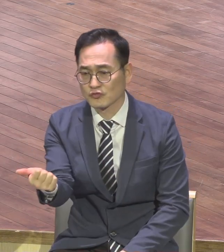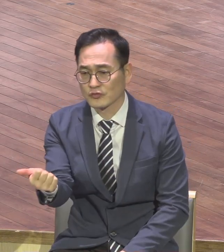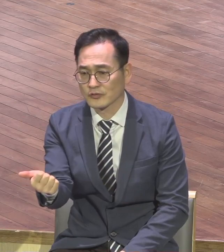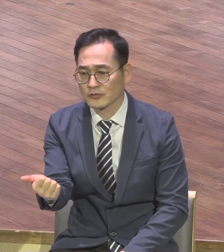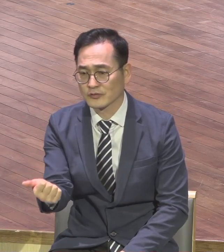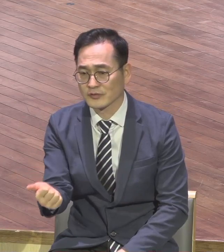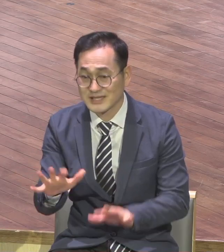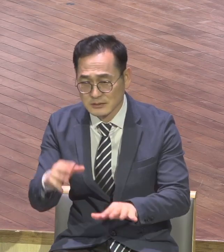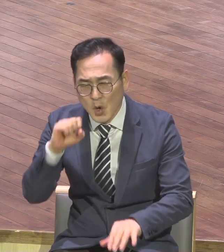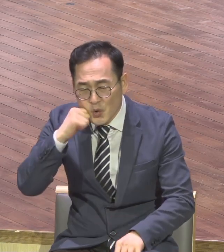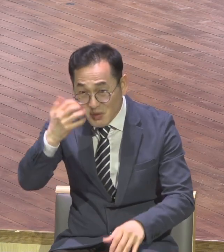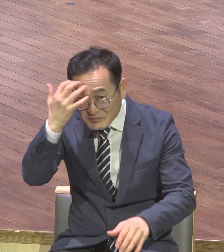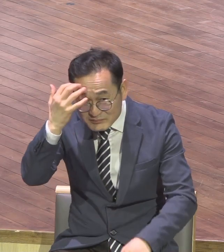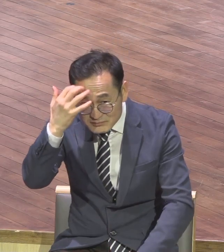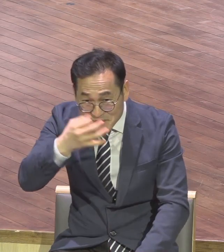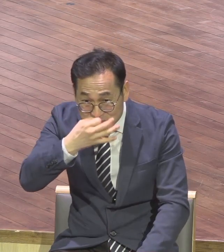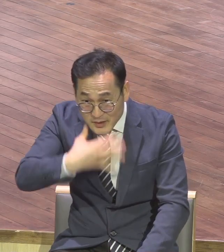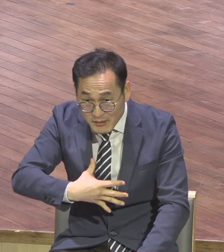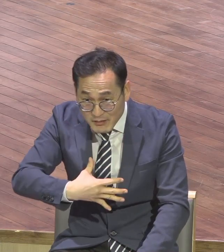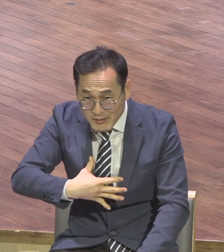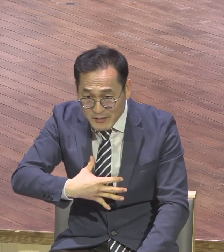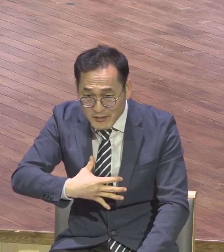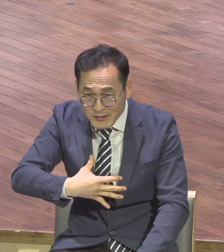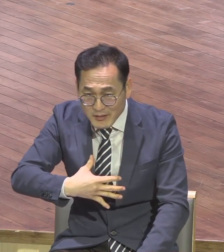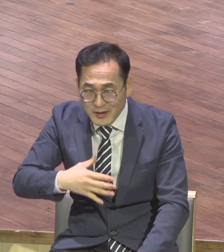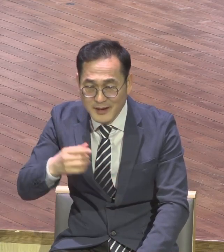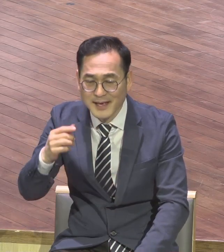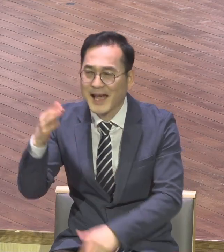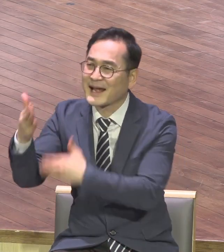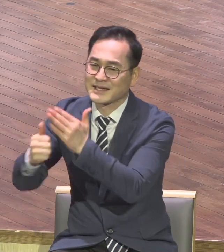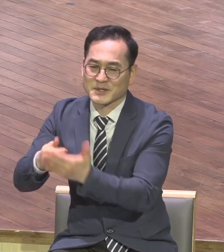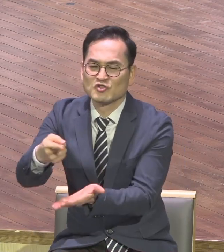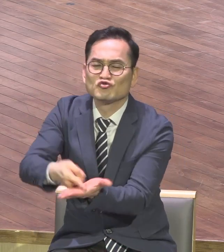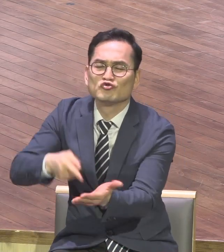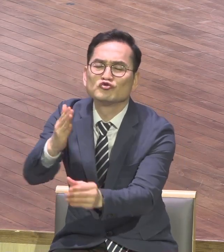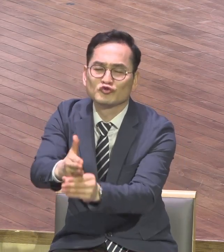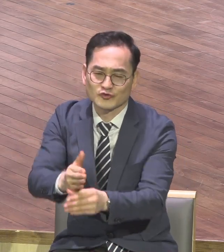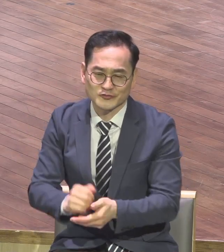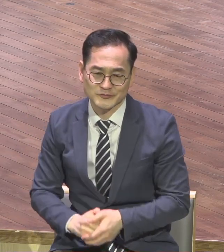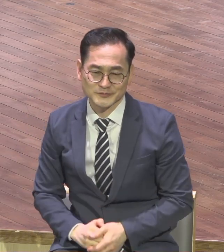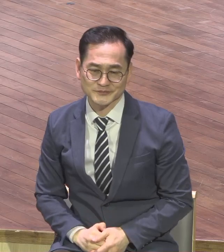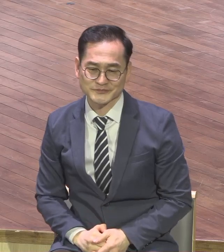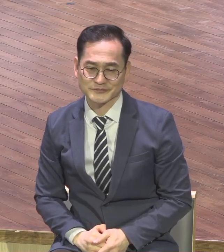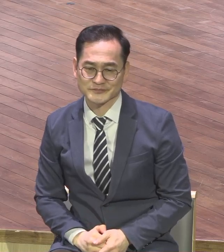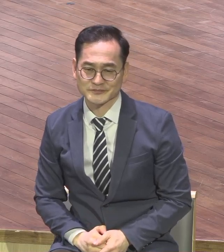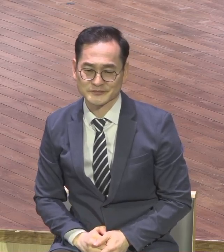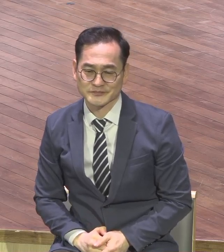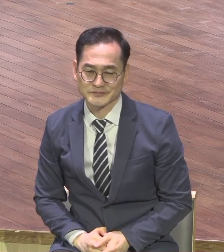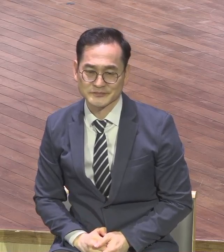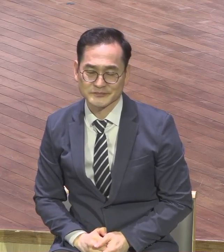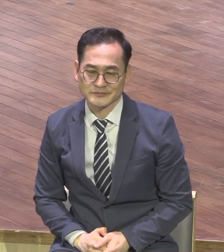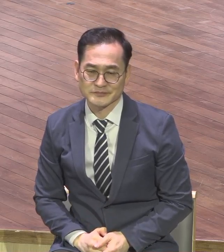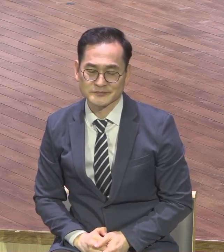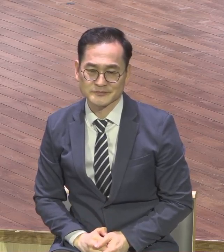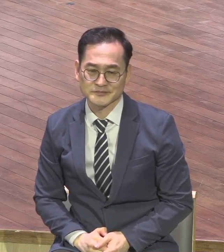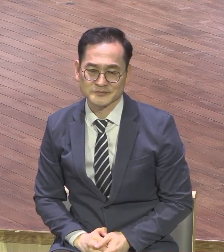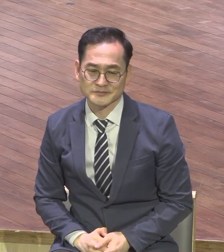힘듭니까 하나님 수술하고 있는 과정인들 믿으시기 바랍니다 왜냐 그럼에도 불구하고 송구영신예배